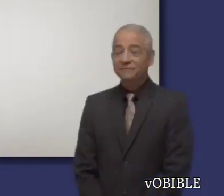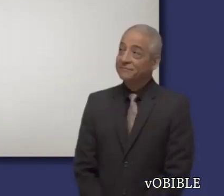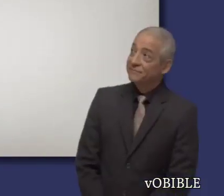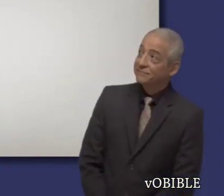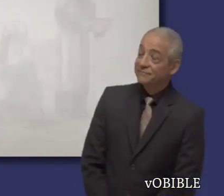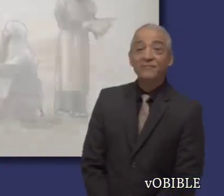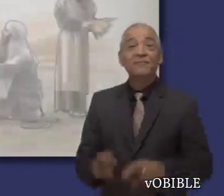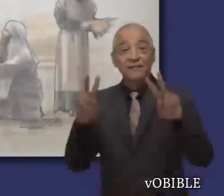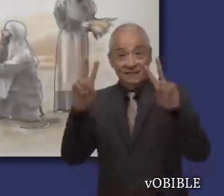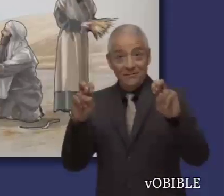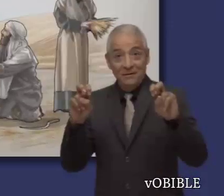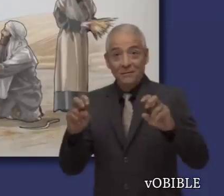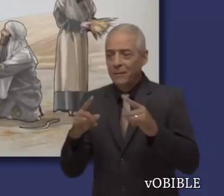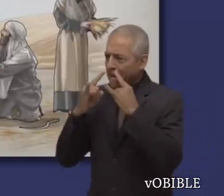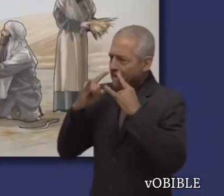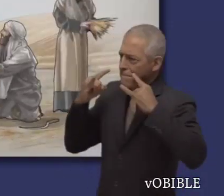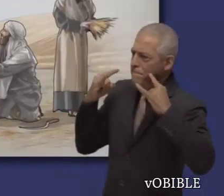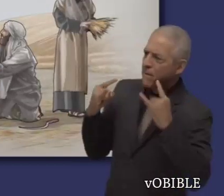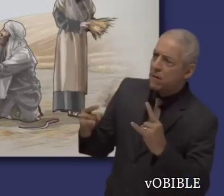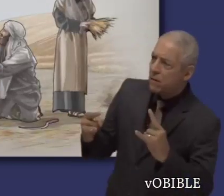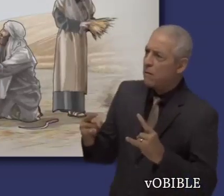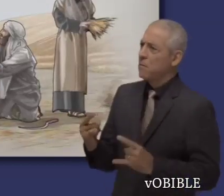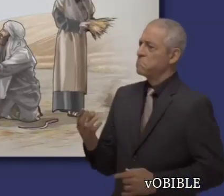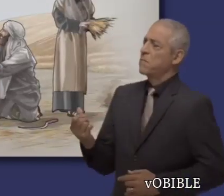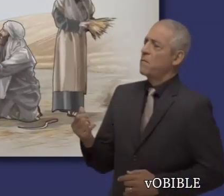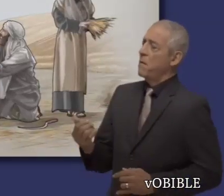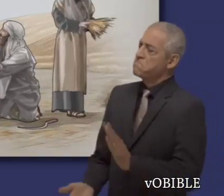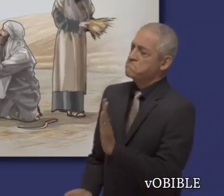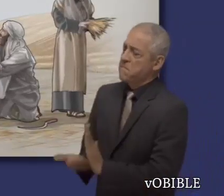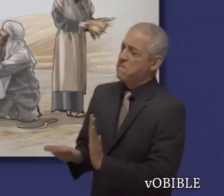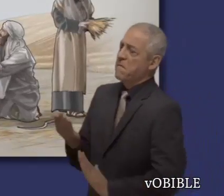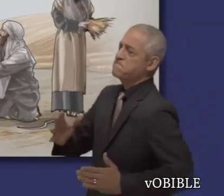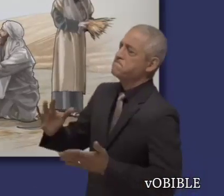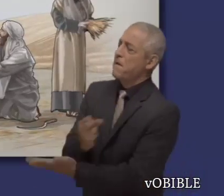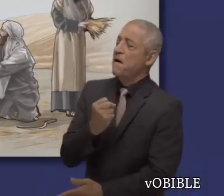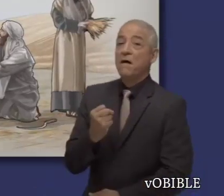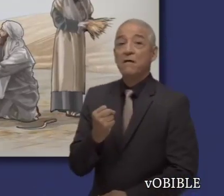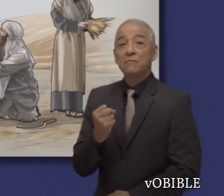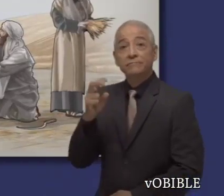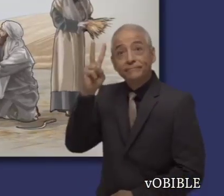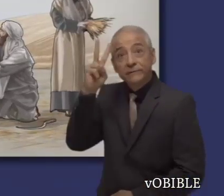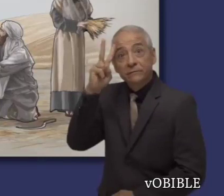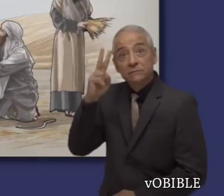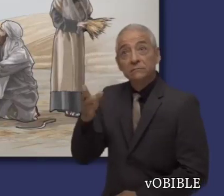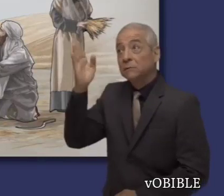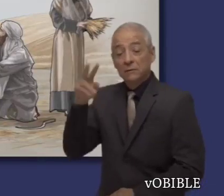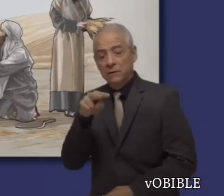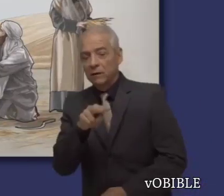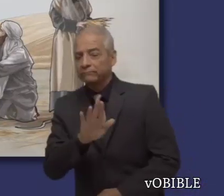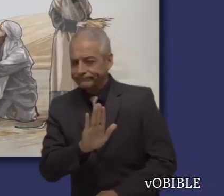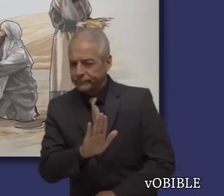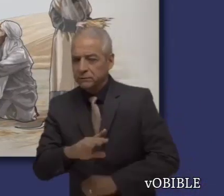El capítulo 5 dice que las personas ricas y poderosas que oprimen a otros tendrán que responder ante